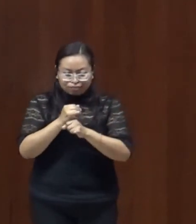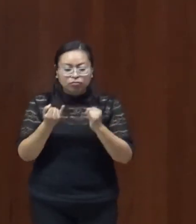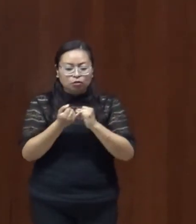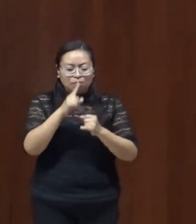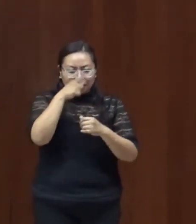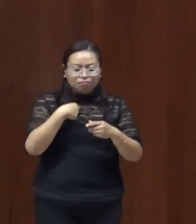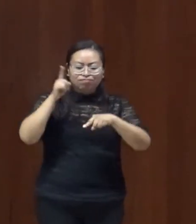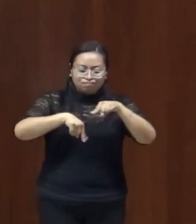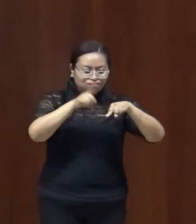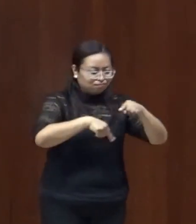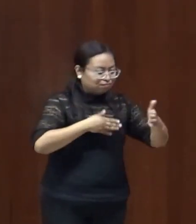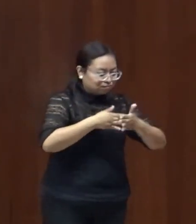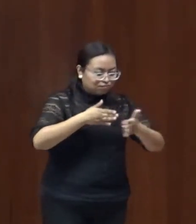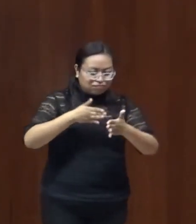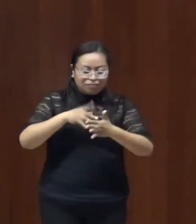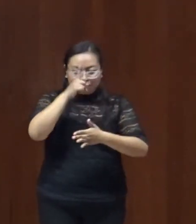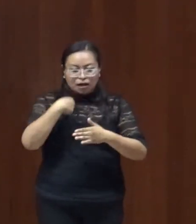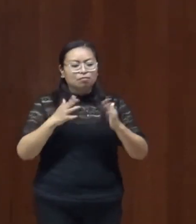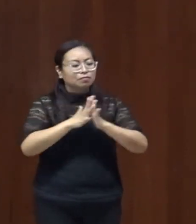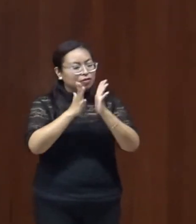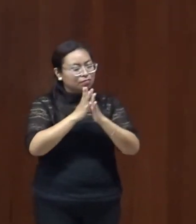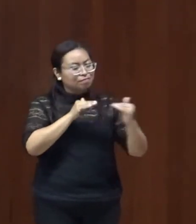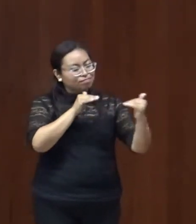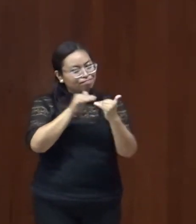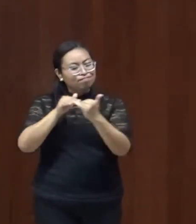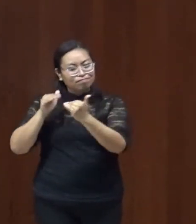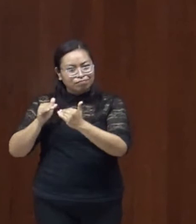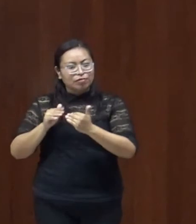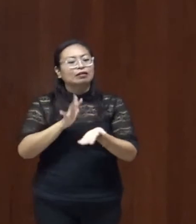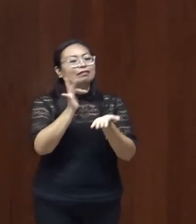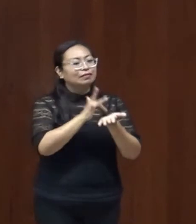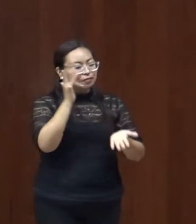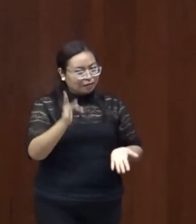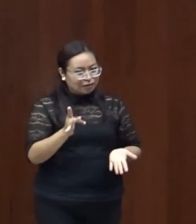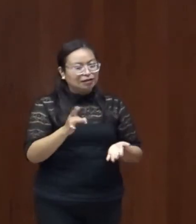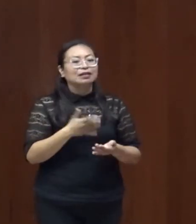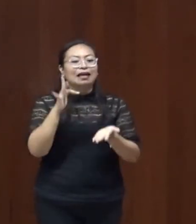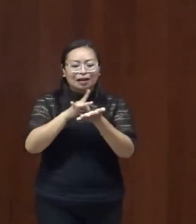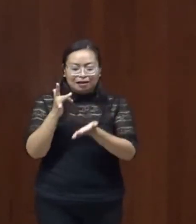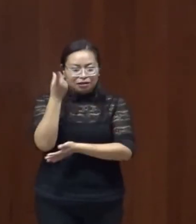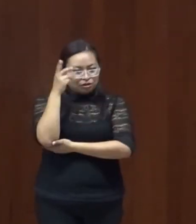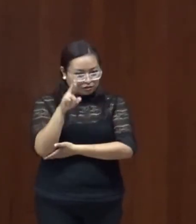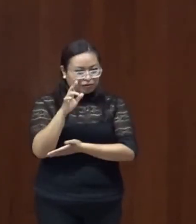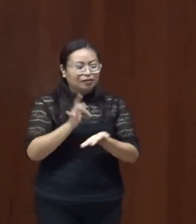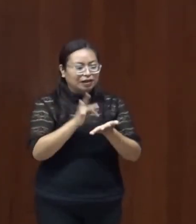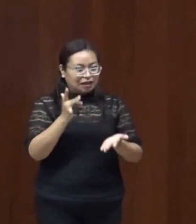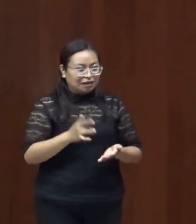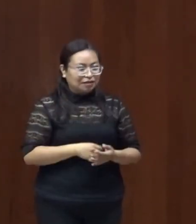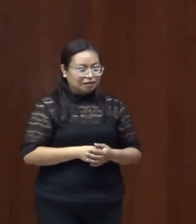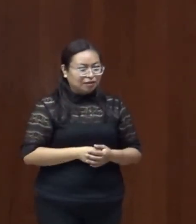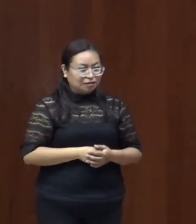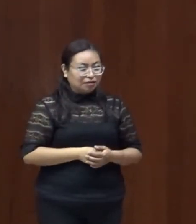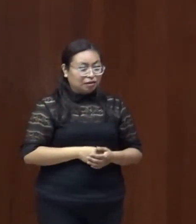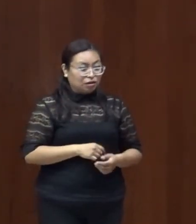para su participación plena y en igualdad de condiciones muchas gracias muchas gracias doctora por abrir estos